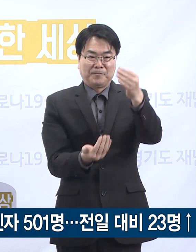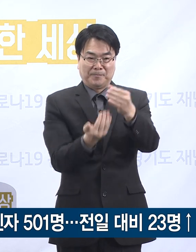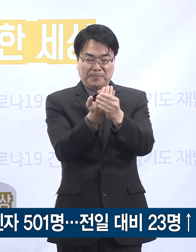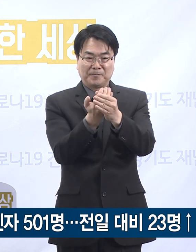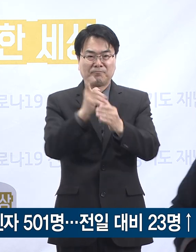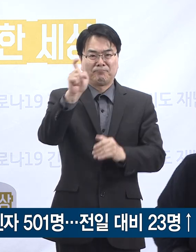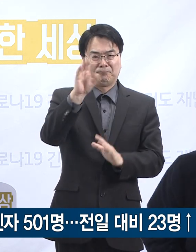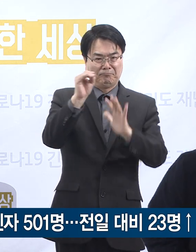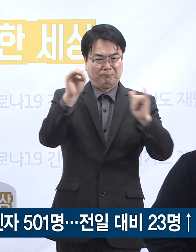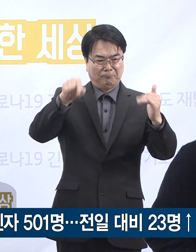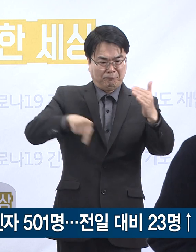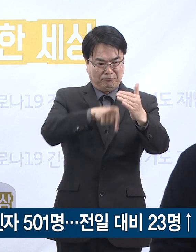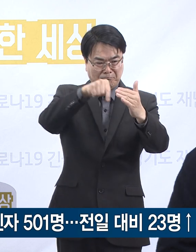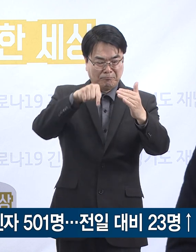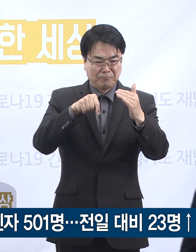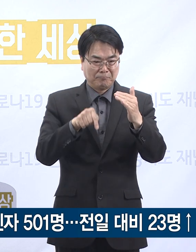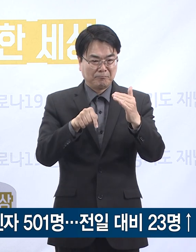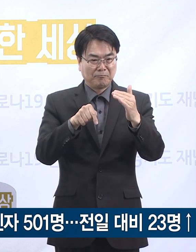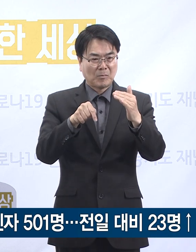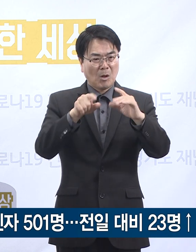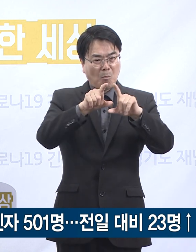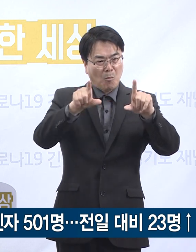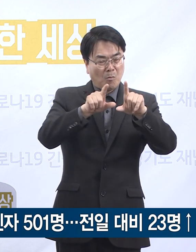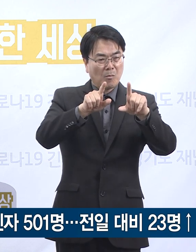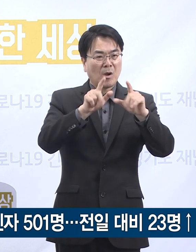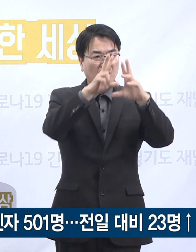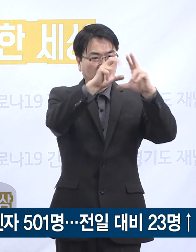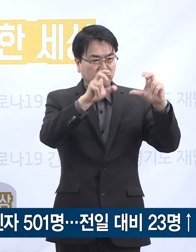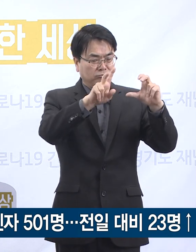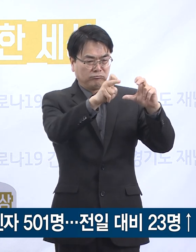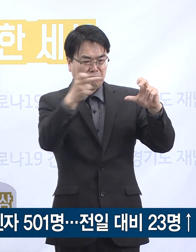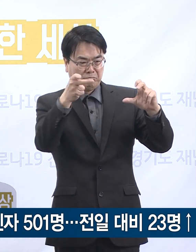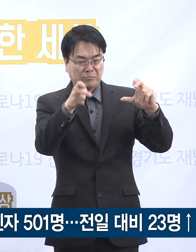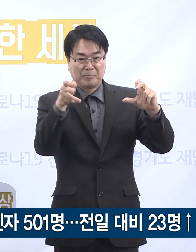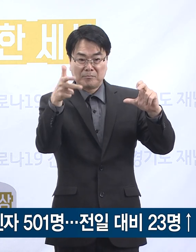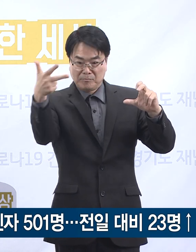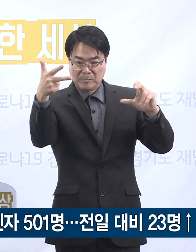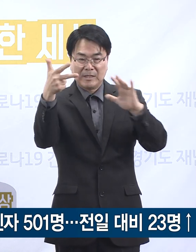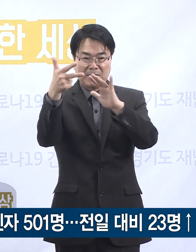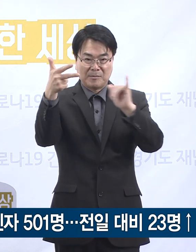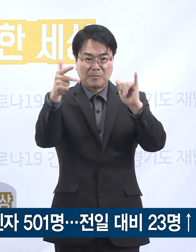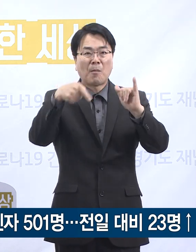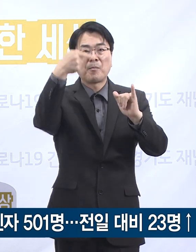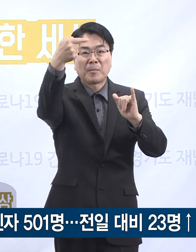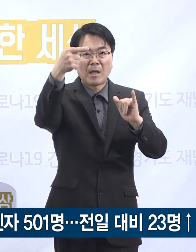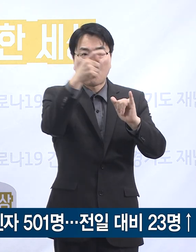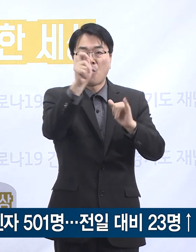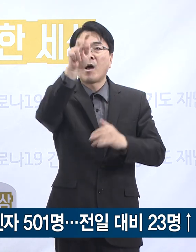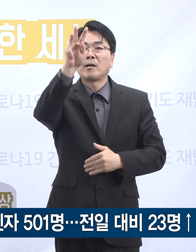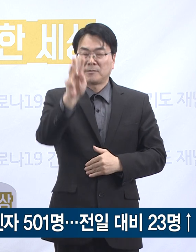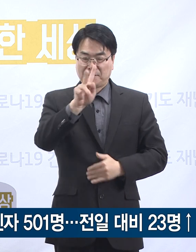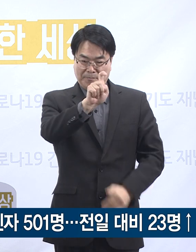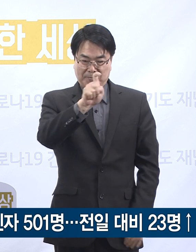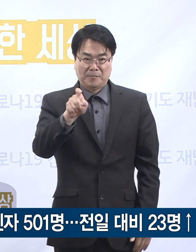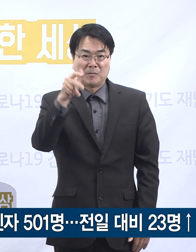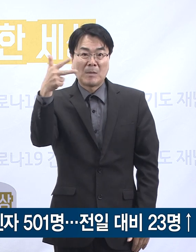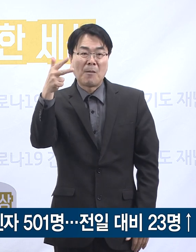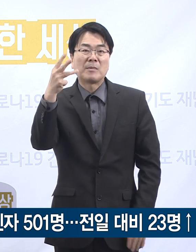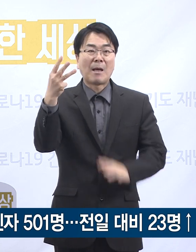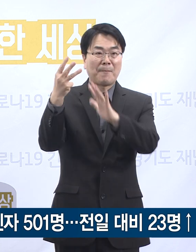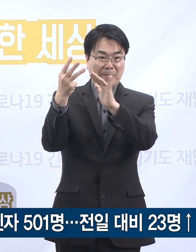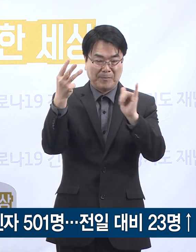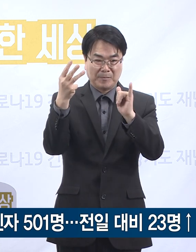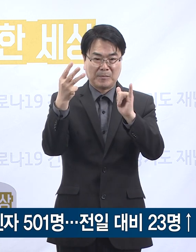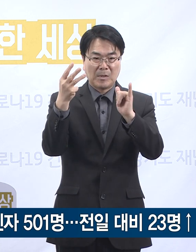10만 명당 확진자 발생 수는 성남시가 11.7명으로 가장 높고 다음으로 과천 10.3명, 군포 9